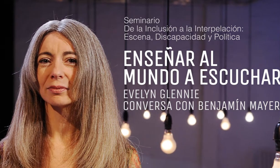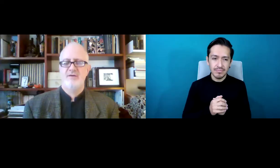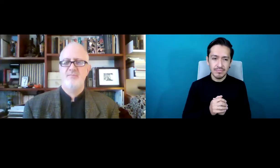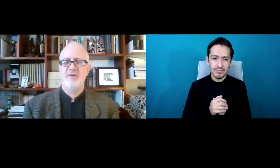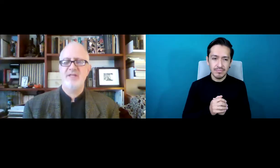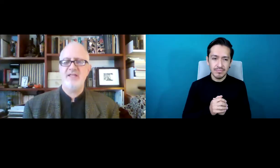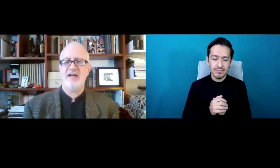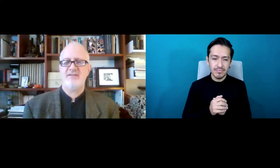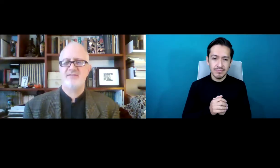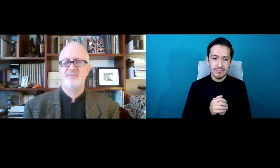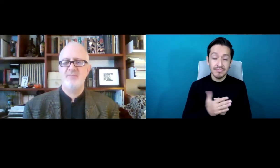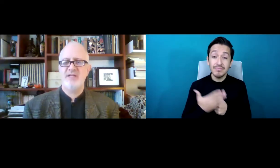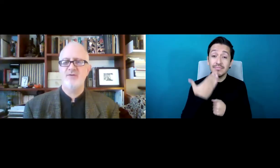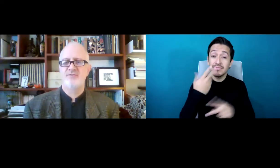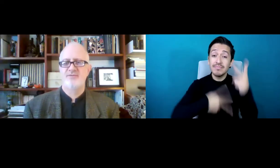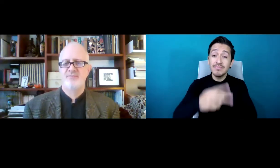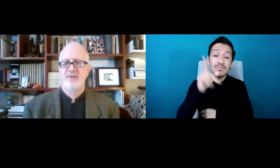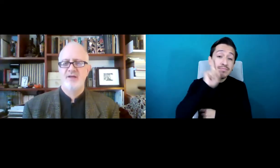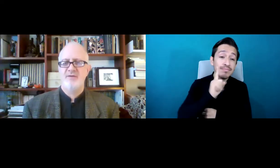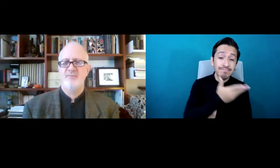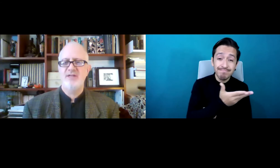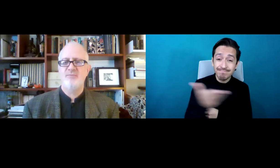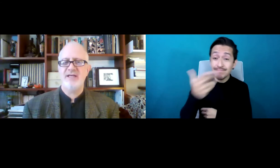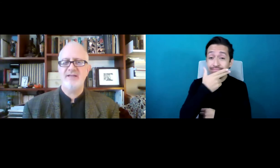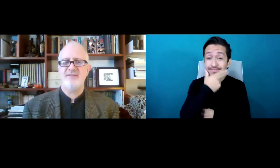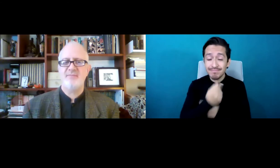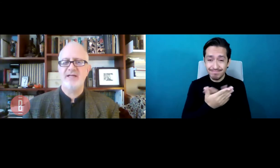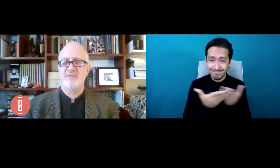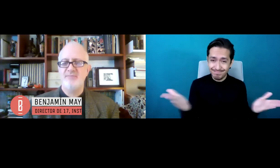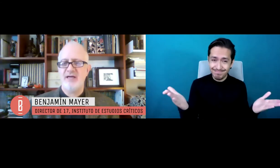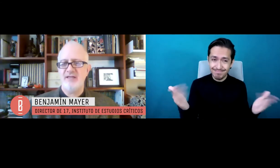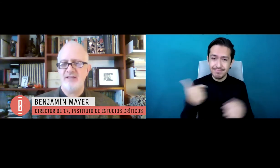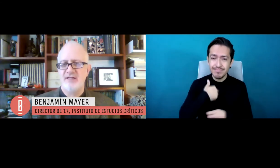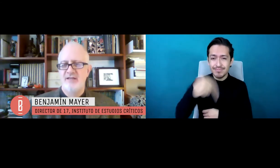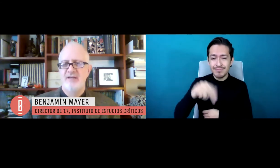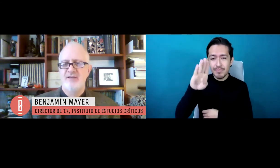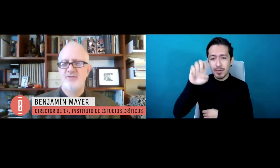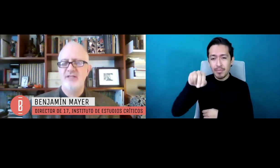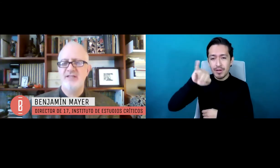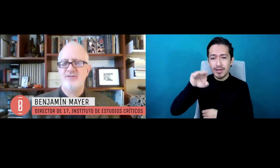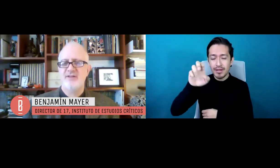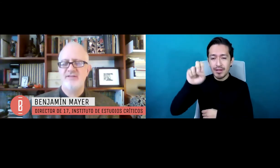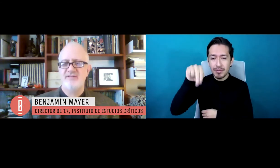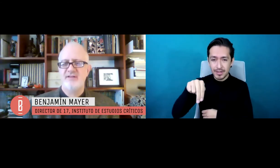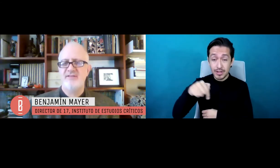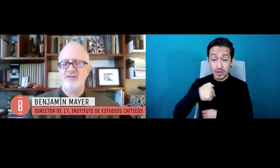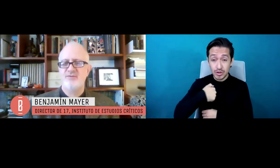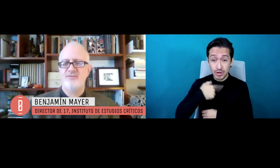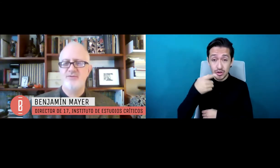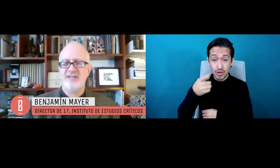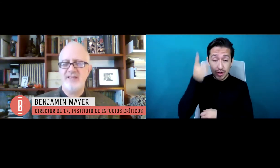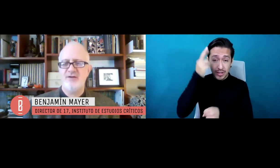Bienvenidos. Bienvenidas, bienvenidos. Mi nombre es Benjamín Mayer, soy el director de 17